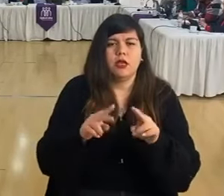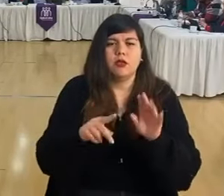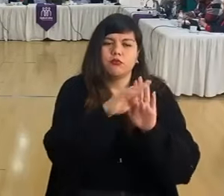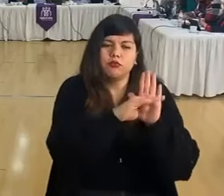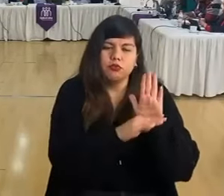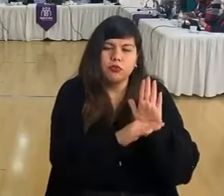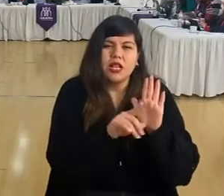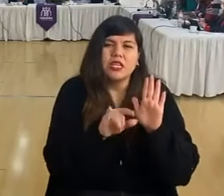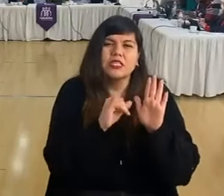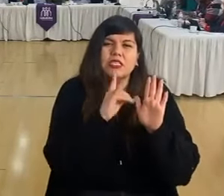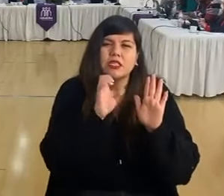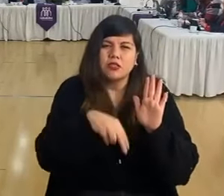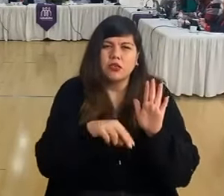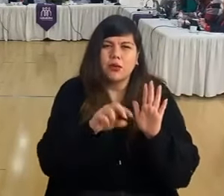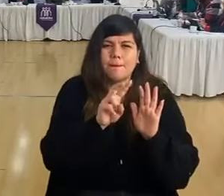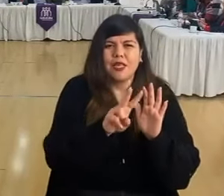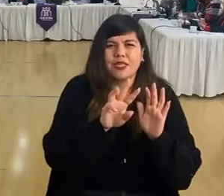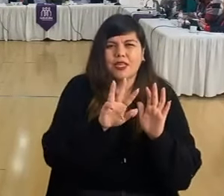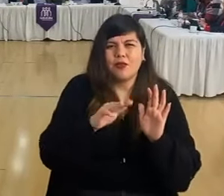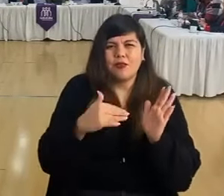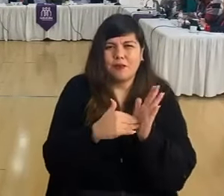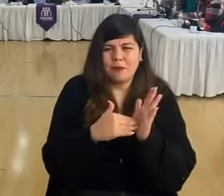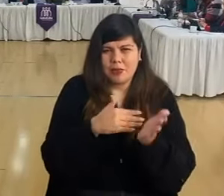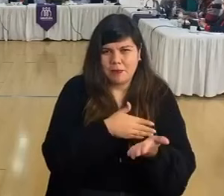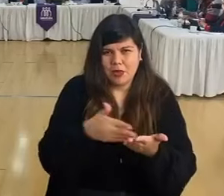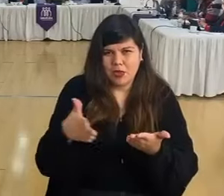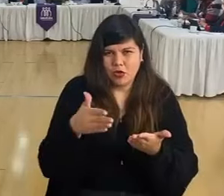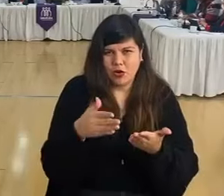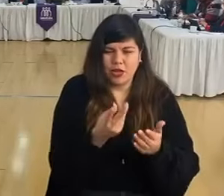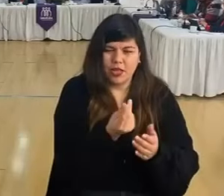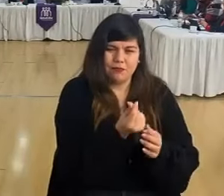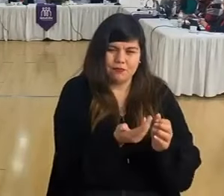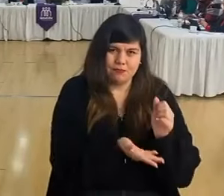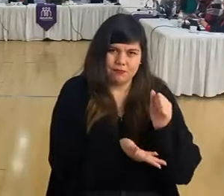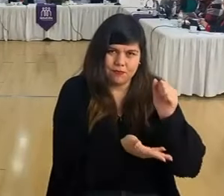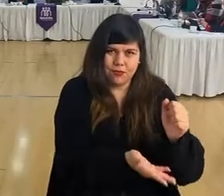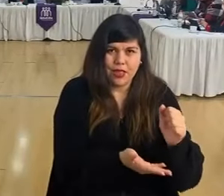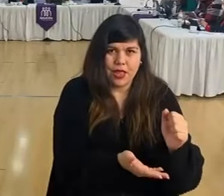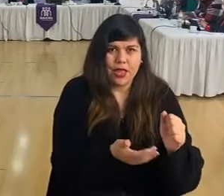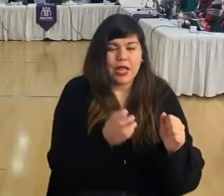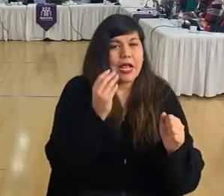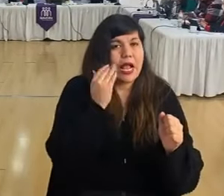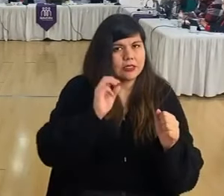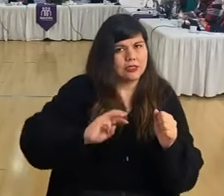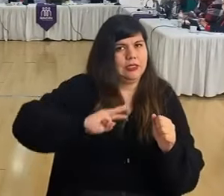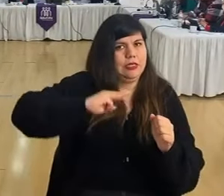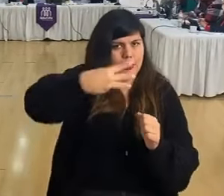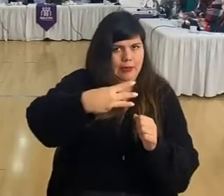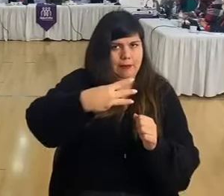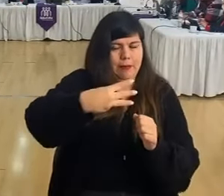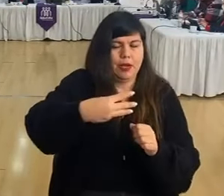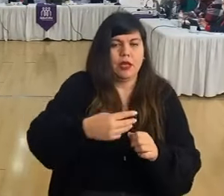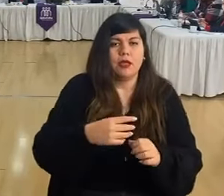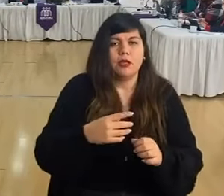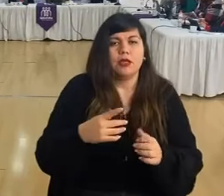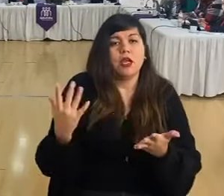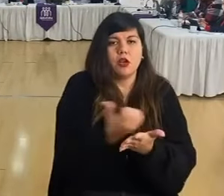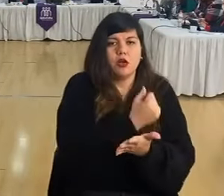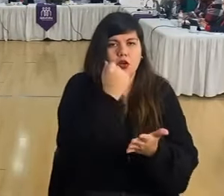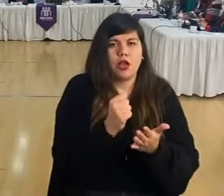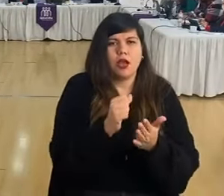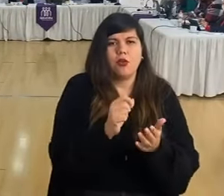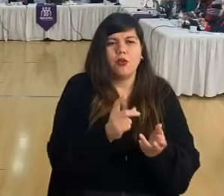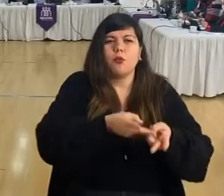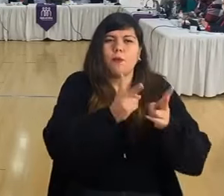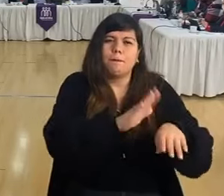29, 23 mil millones de saldo inicial de caja, que casi nos triplican, y sí lograron una licitación